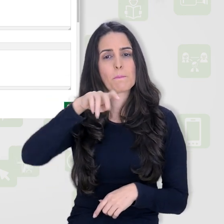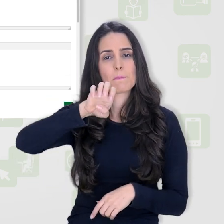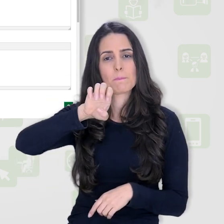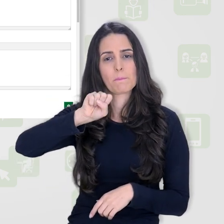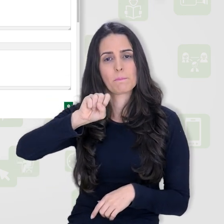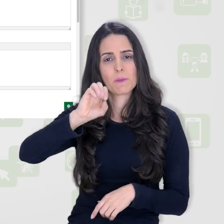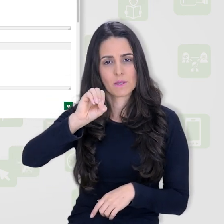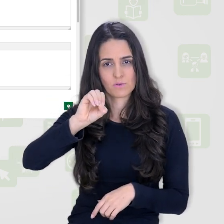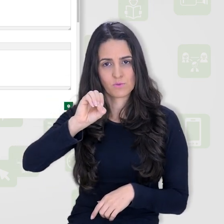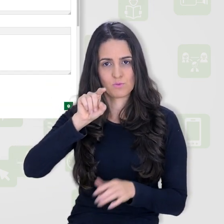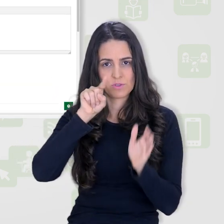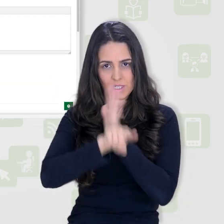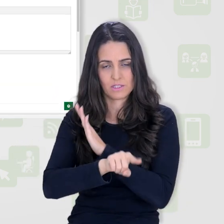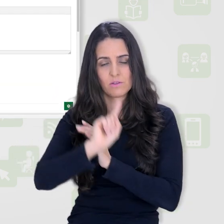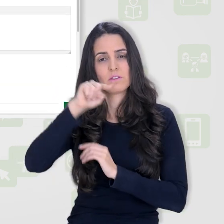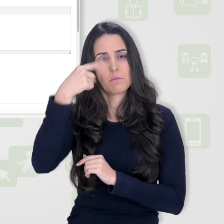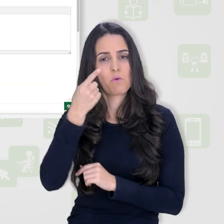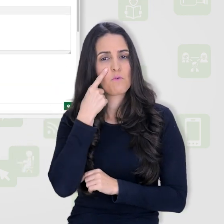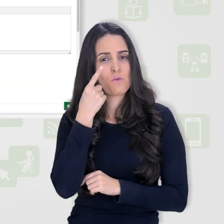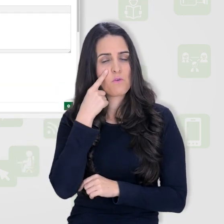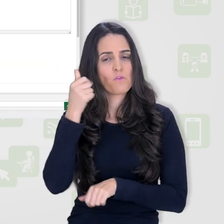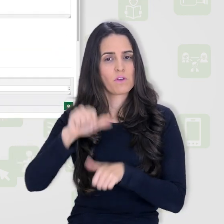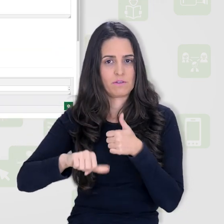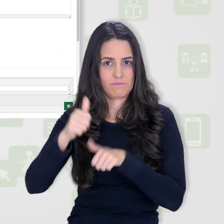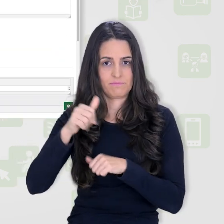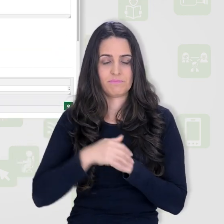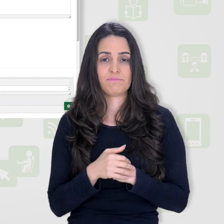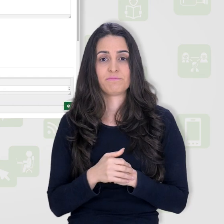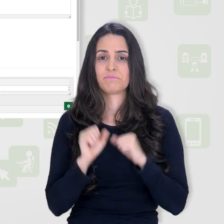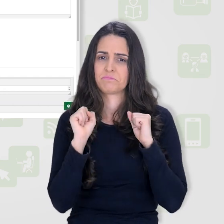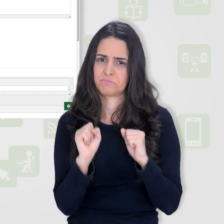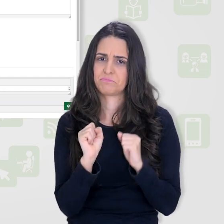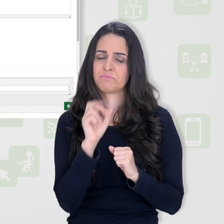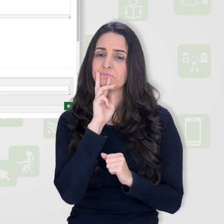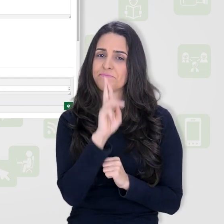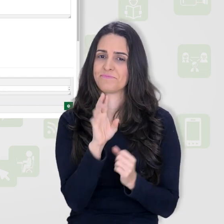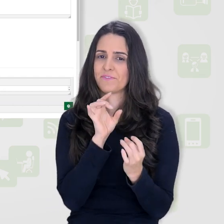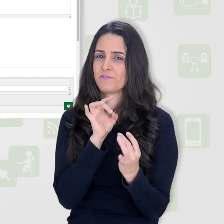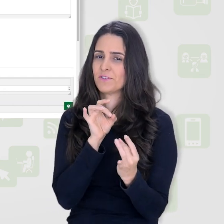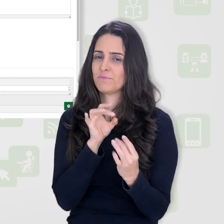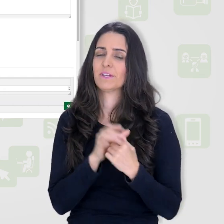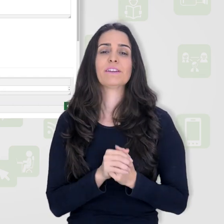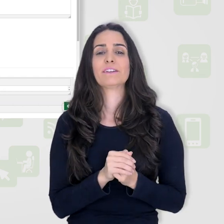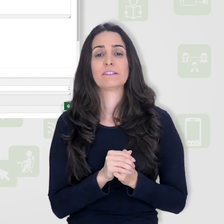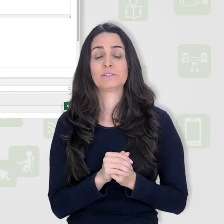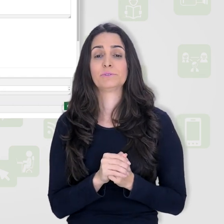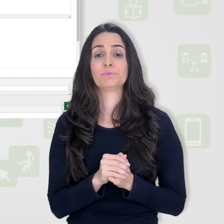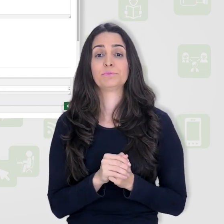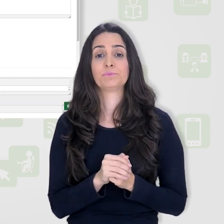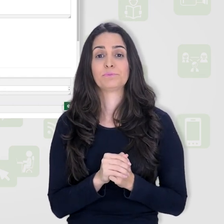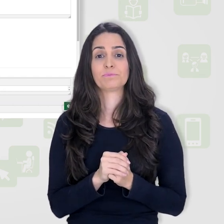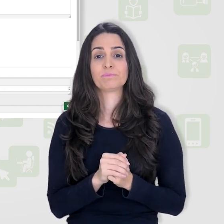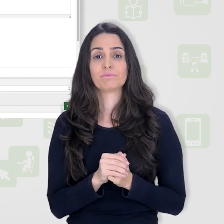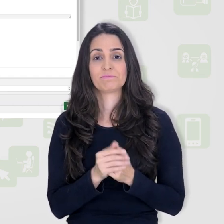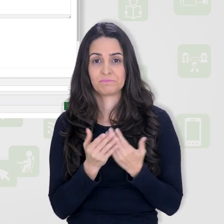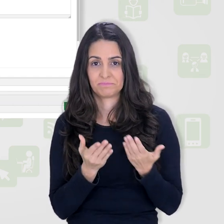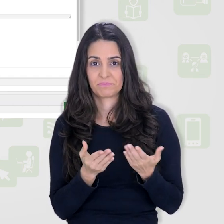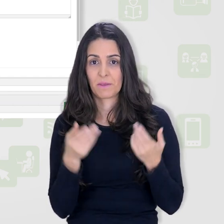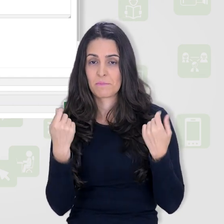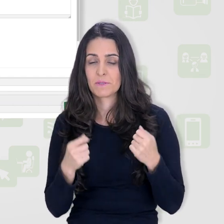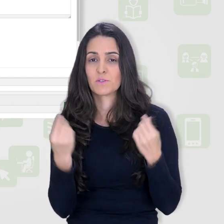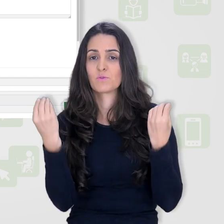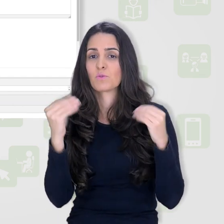depois, quando eu estiver criando o meu questionário. Posso colocar um feedback geral. E aqui eu preciso identificar